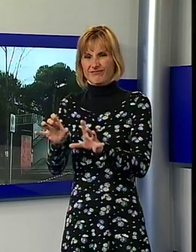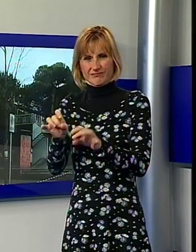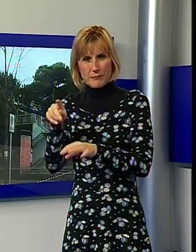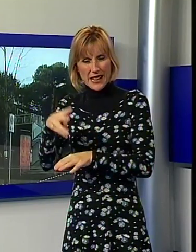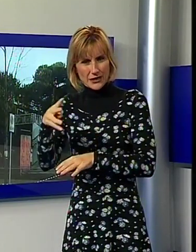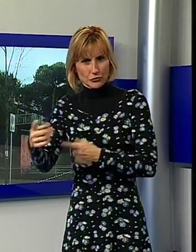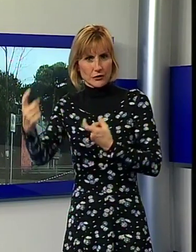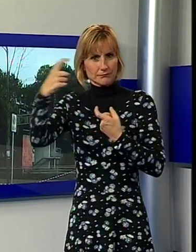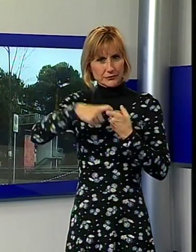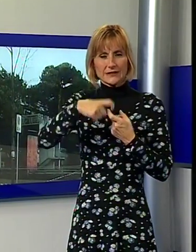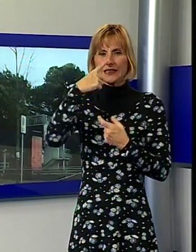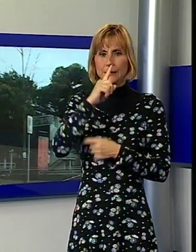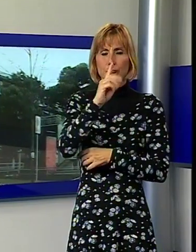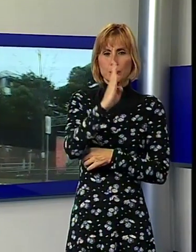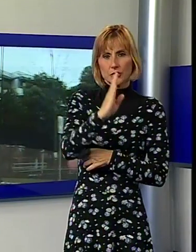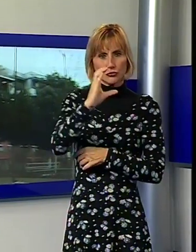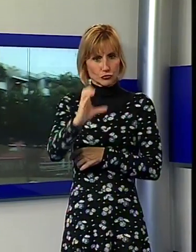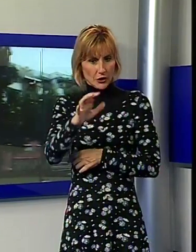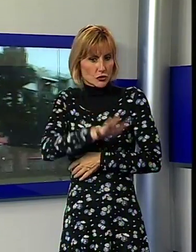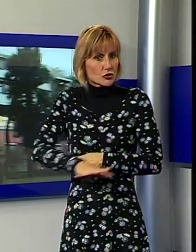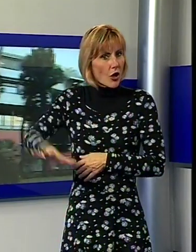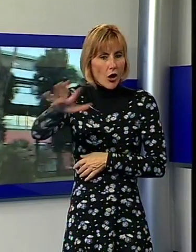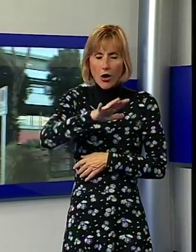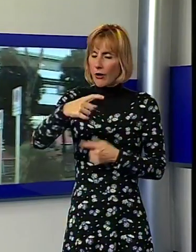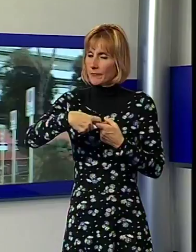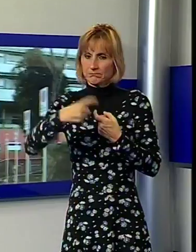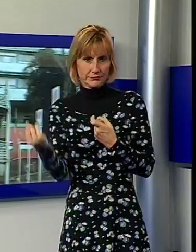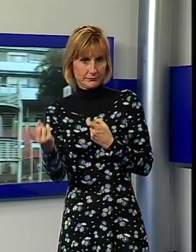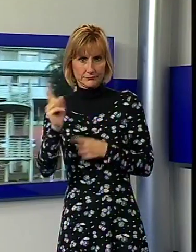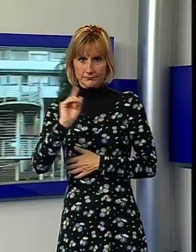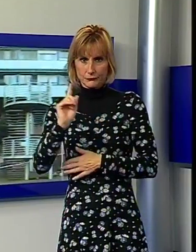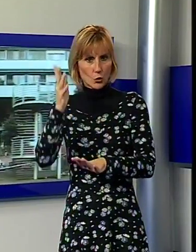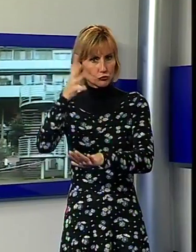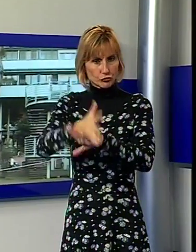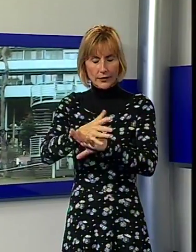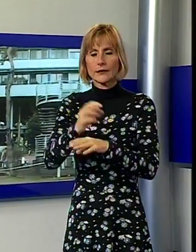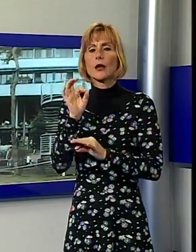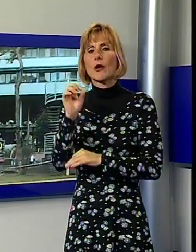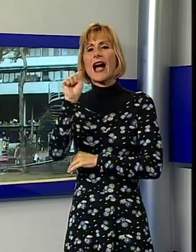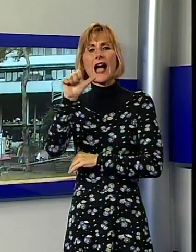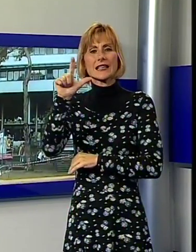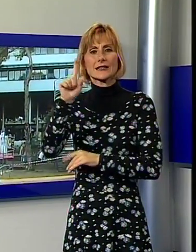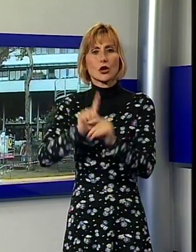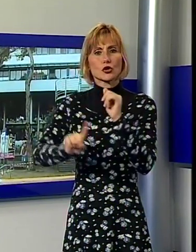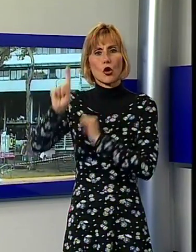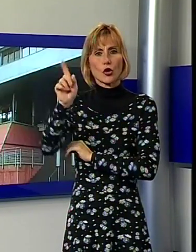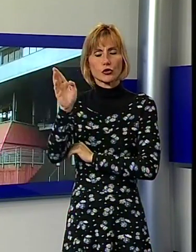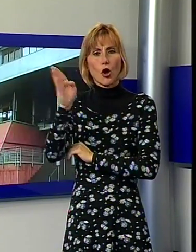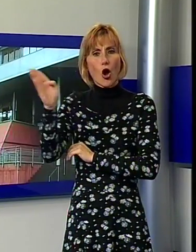meningite di tipo B e C registrati negli ultimi mesi in Toscana. È l'azienda Usla Toscana Nord-Ovest a rassicurare sulle